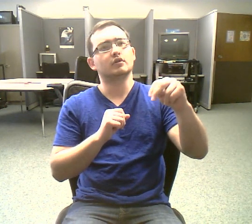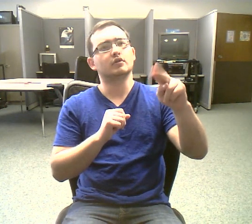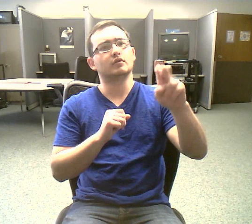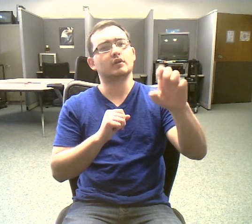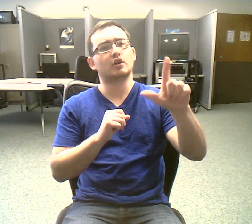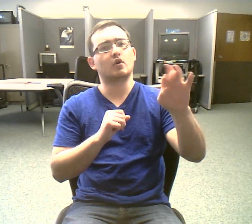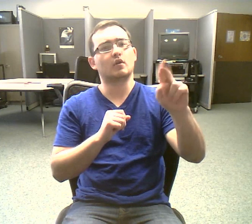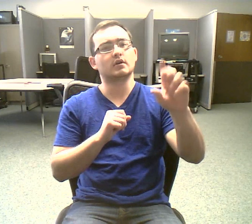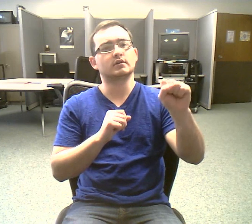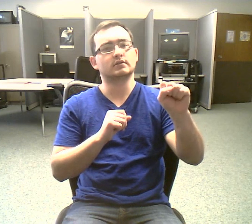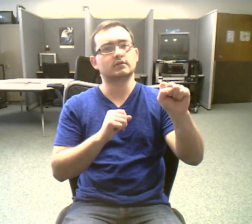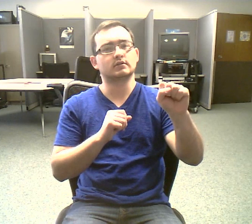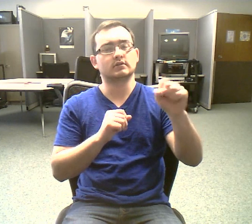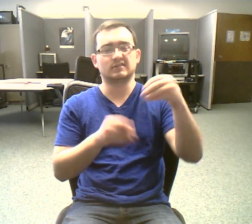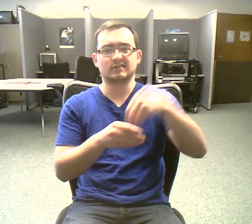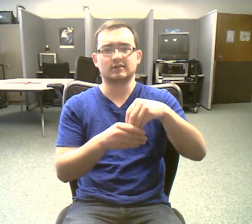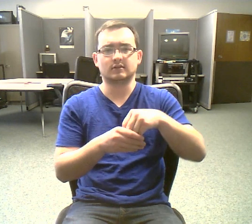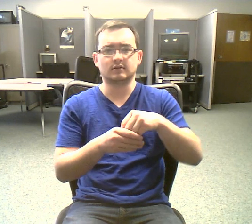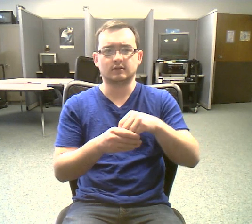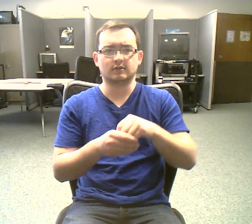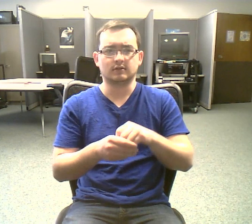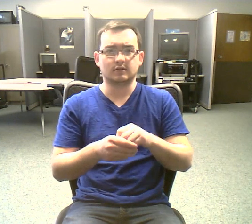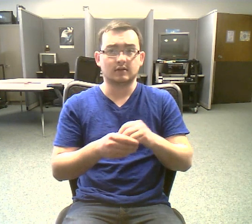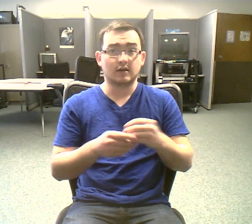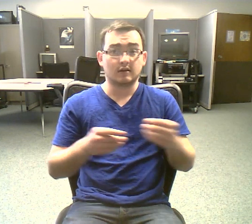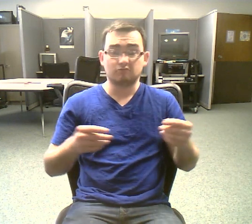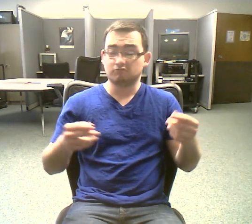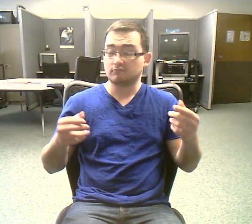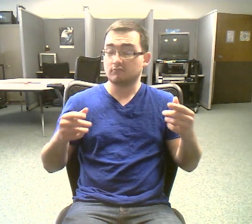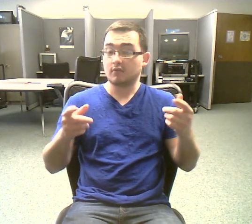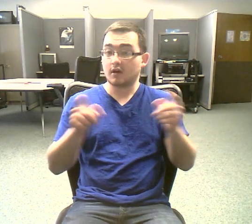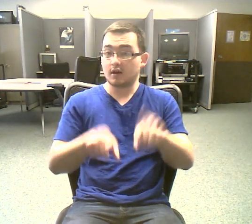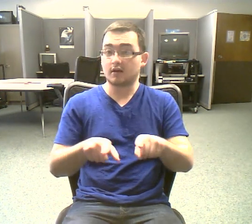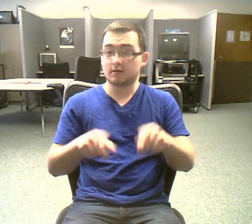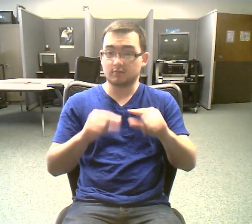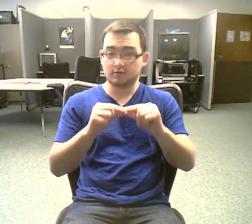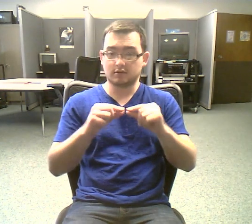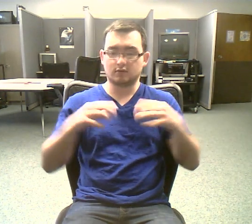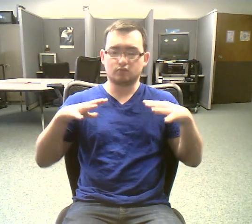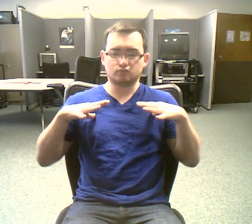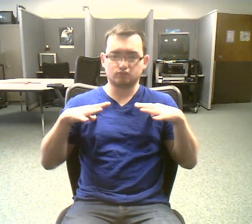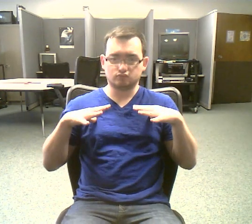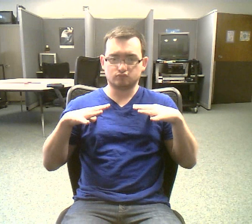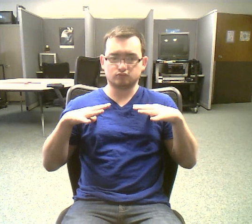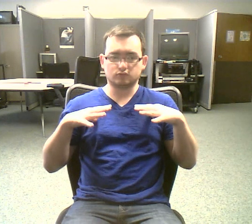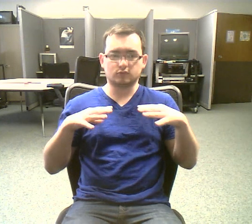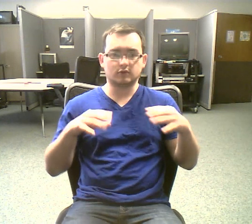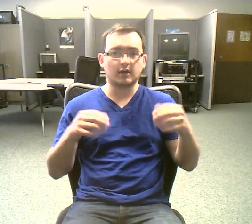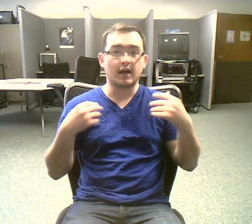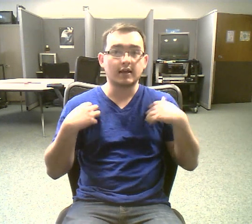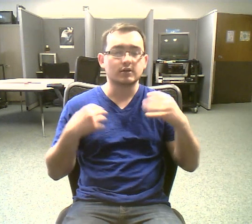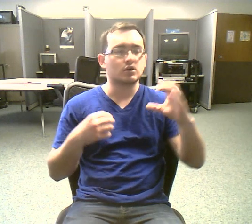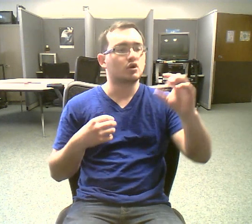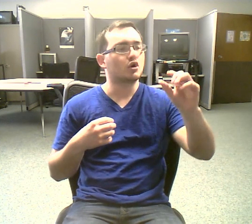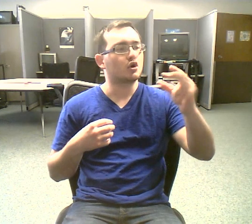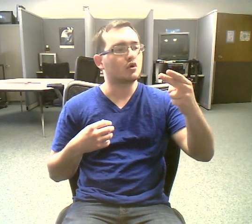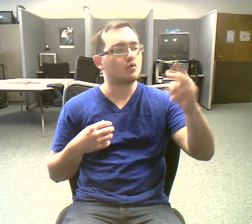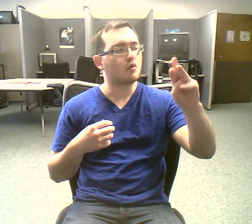something called chromatin in the nucleus. Chromatin is made up of DNA, RNA, and nuclear proteins.